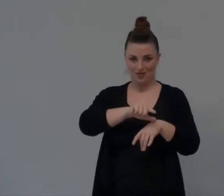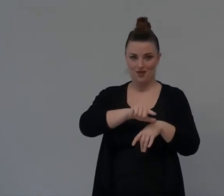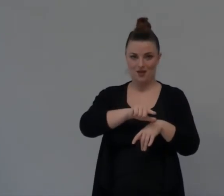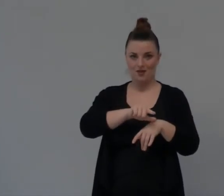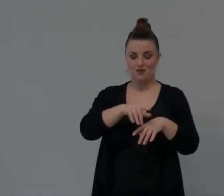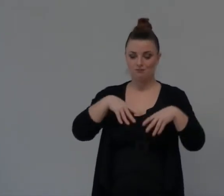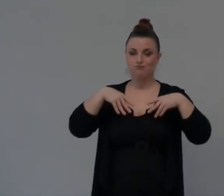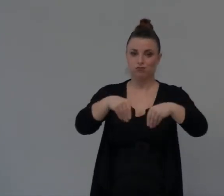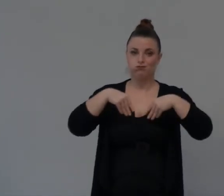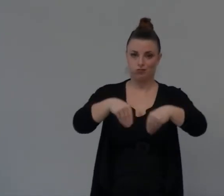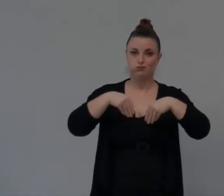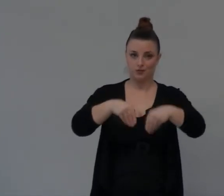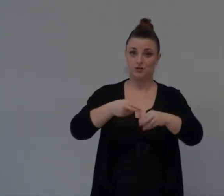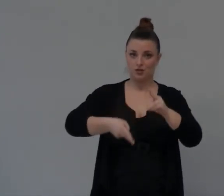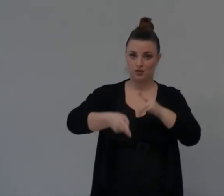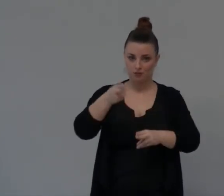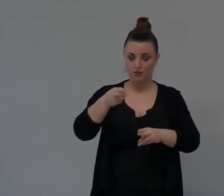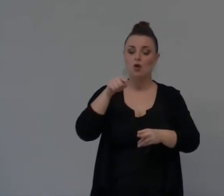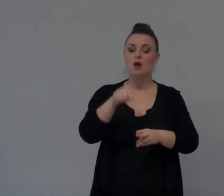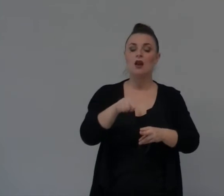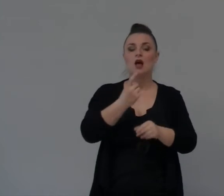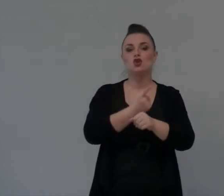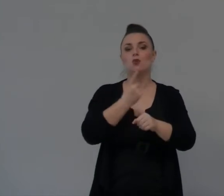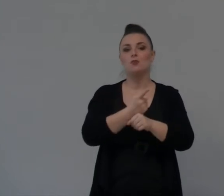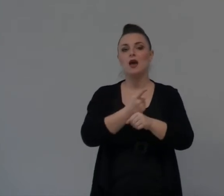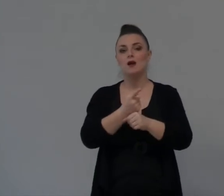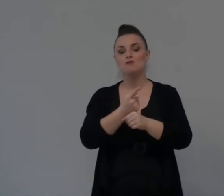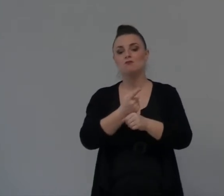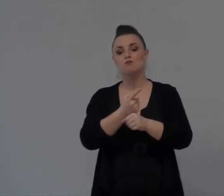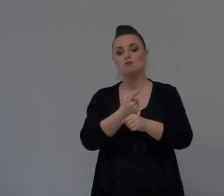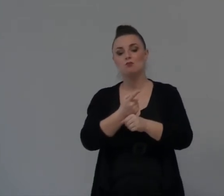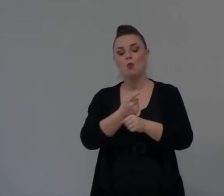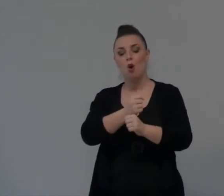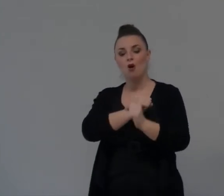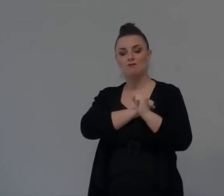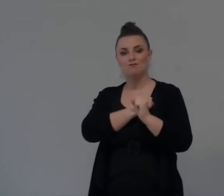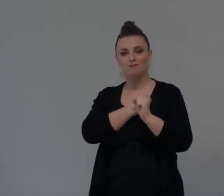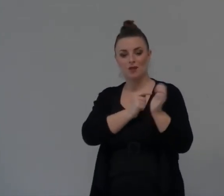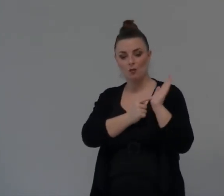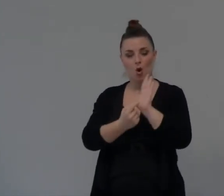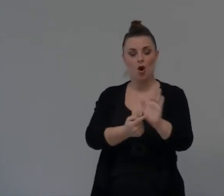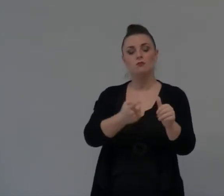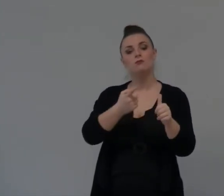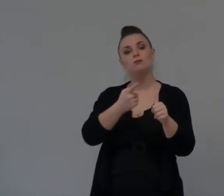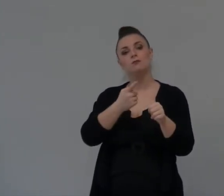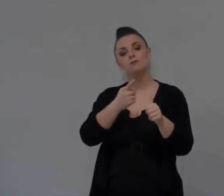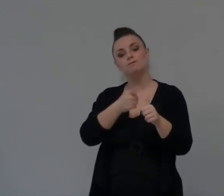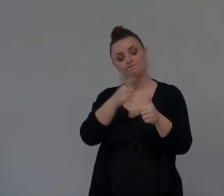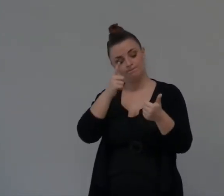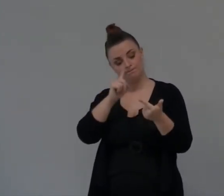Nella provvedenza Dobbiamo Dobbiamo Elaborare Il piano Nella nostra Vita E infine Dobbiamo